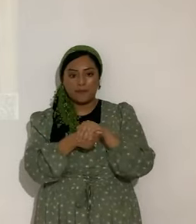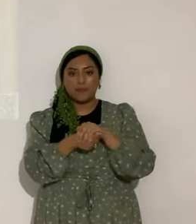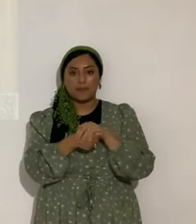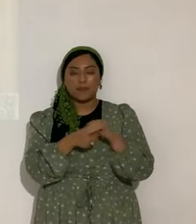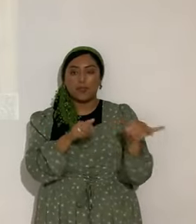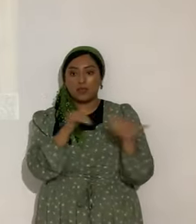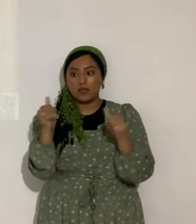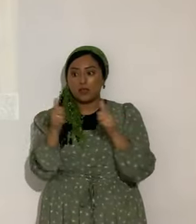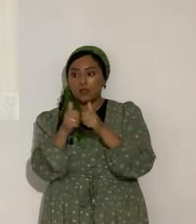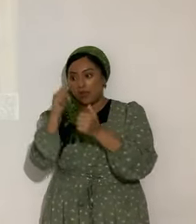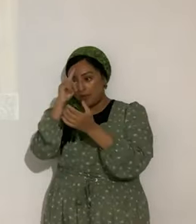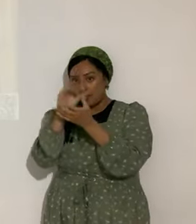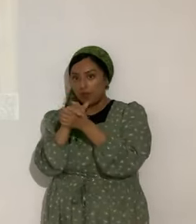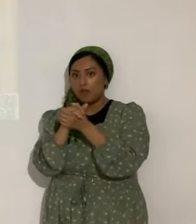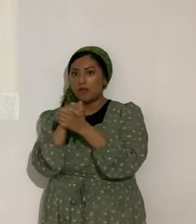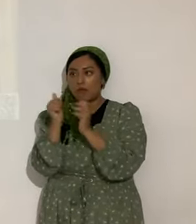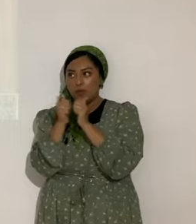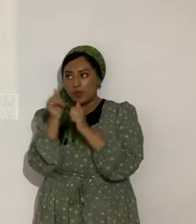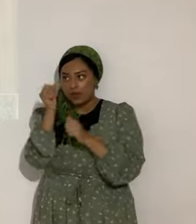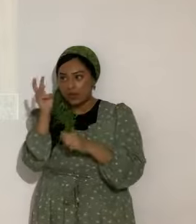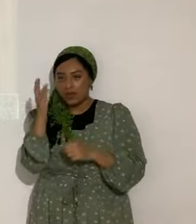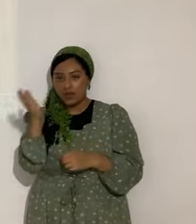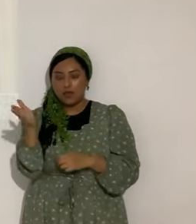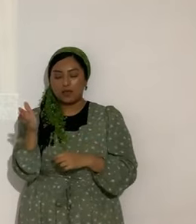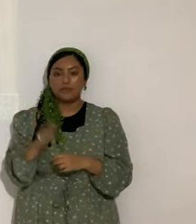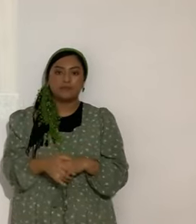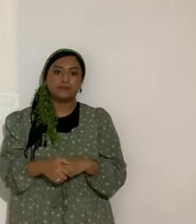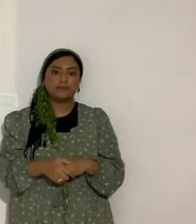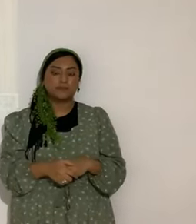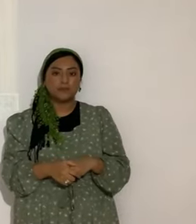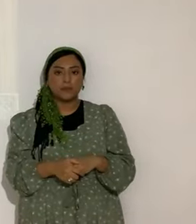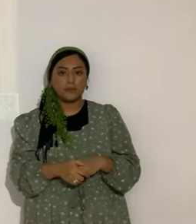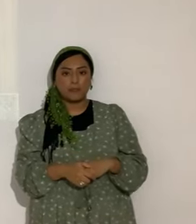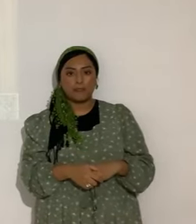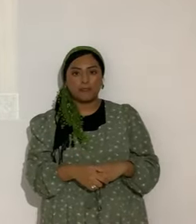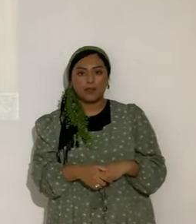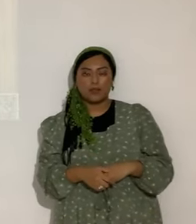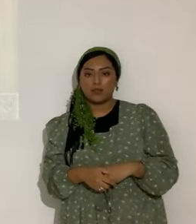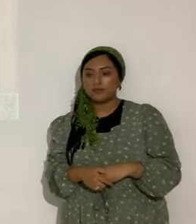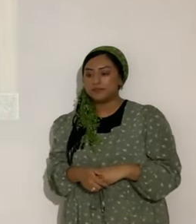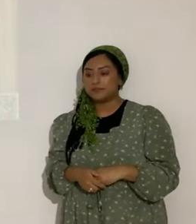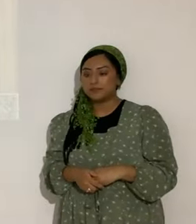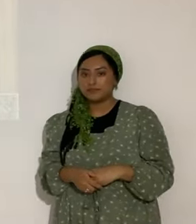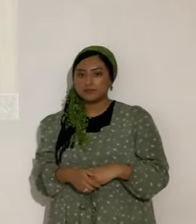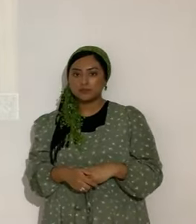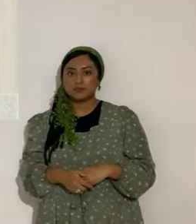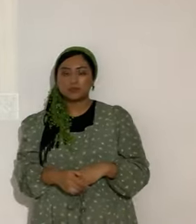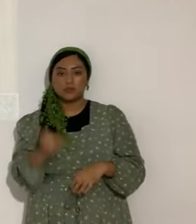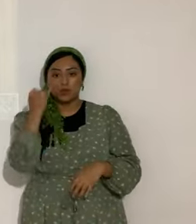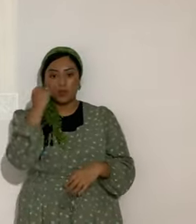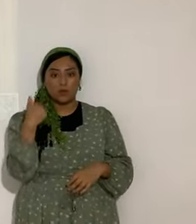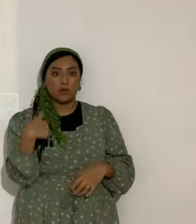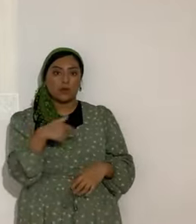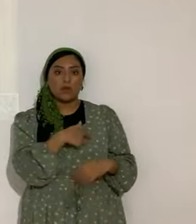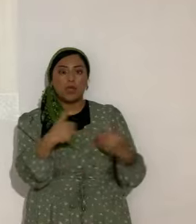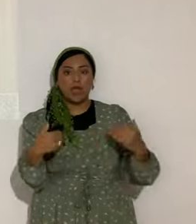creyentes en Yahshua HaMashiach? ¿Qué no sucederá? Si tenemos el espíritu de Yahweh.